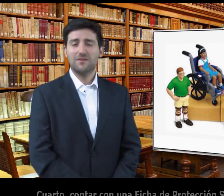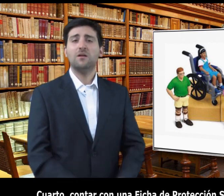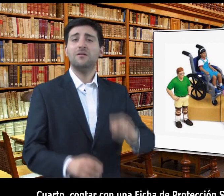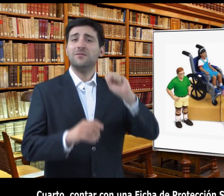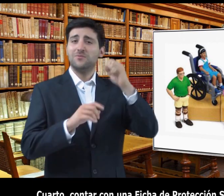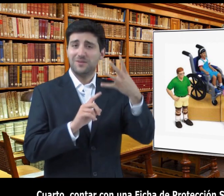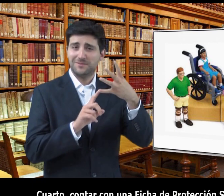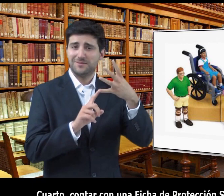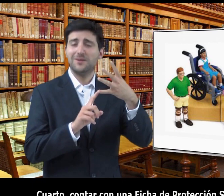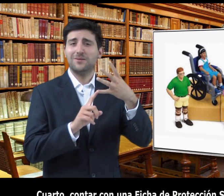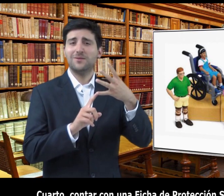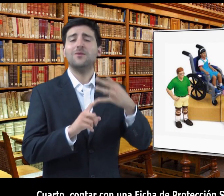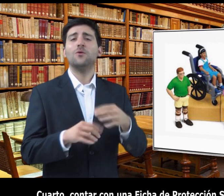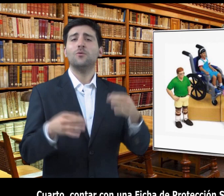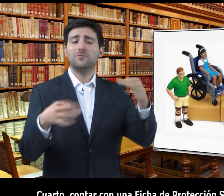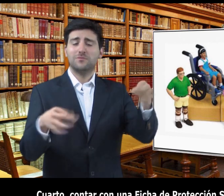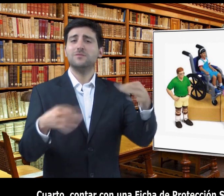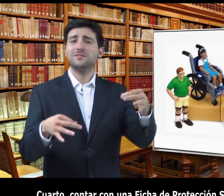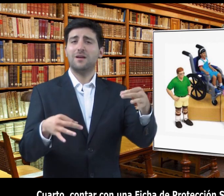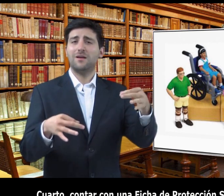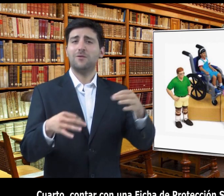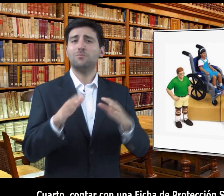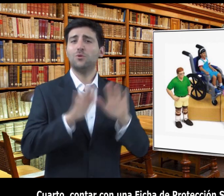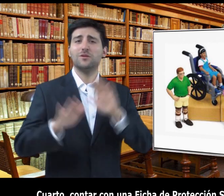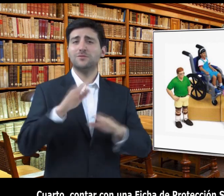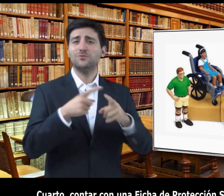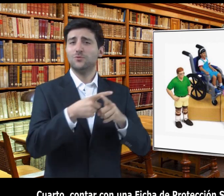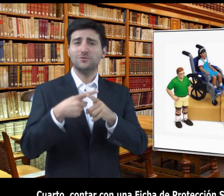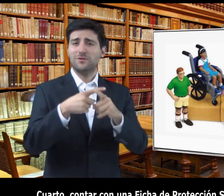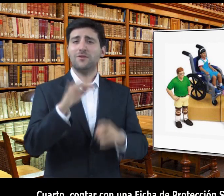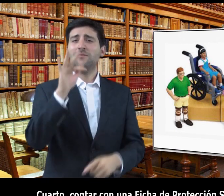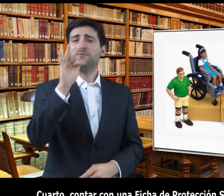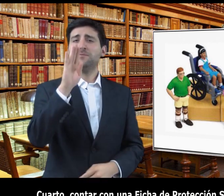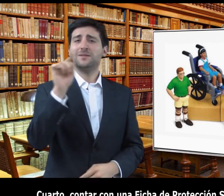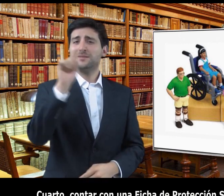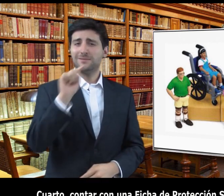Cuarto, contar con una ficha de protección social que se solicita en la municipalidad donde usted reside.